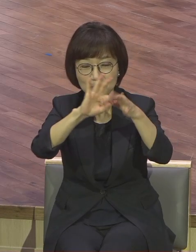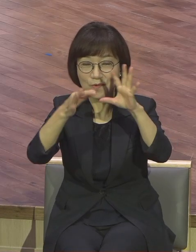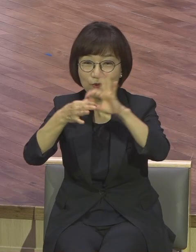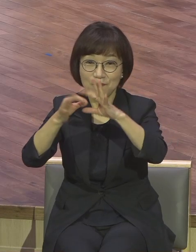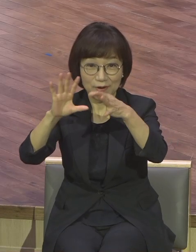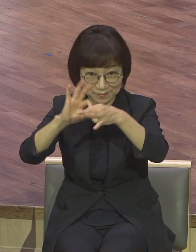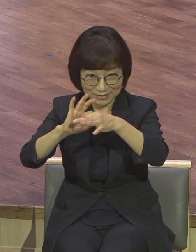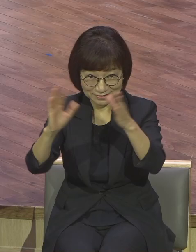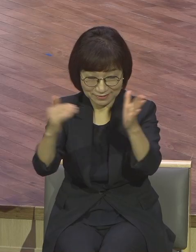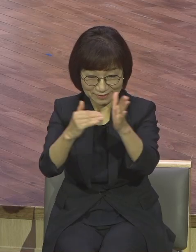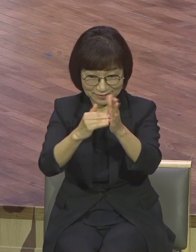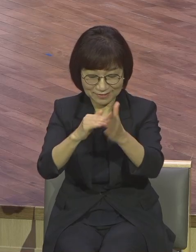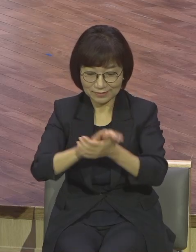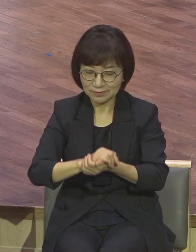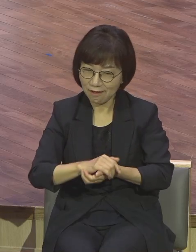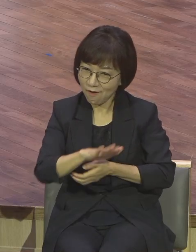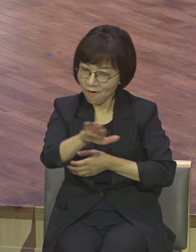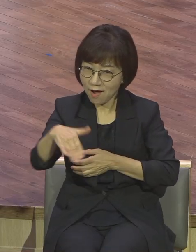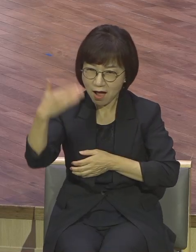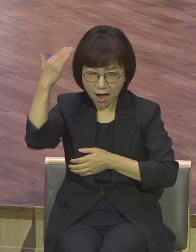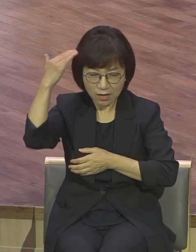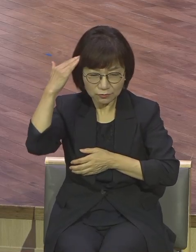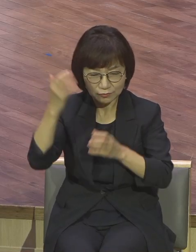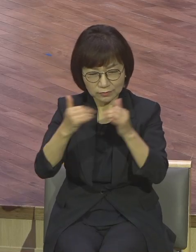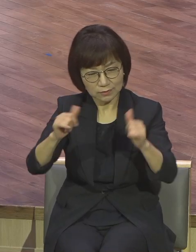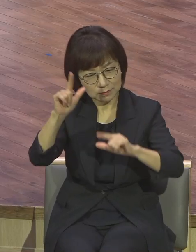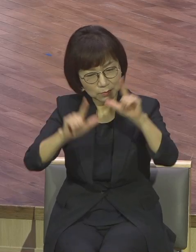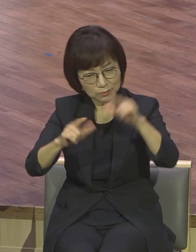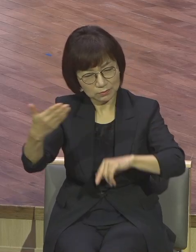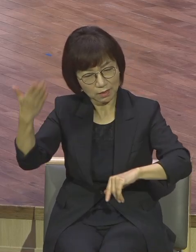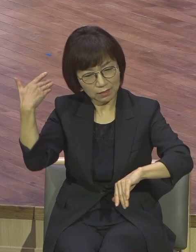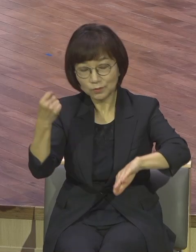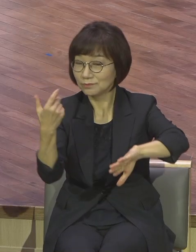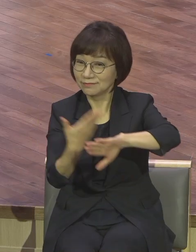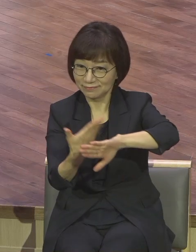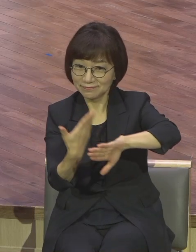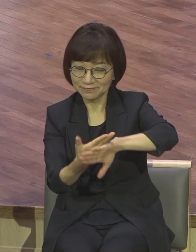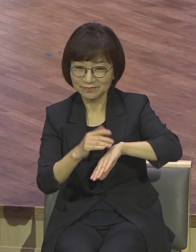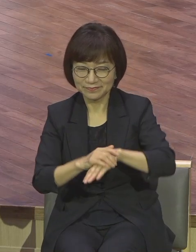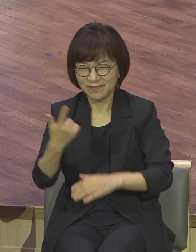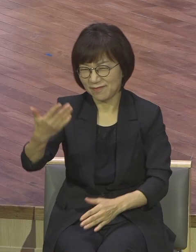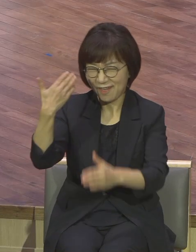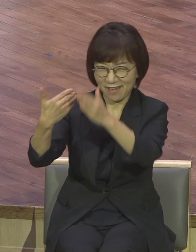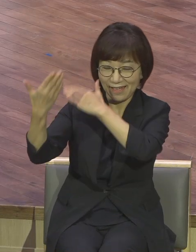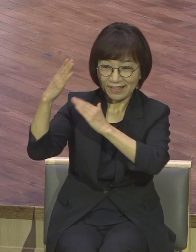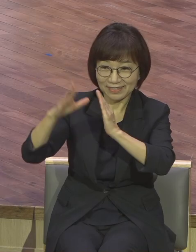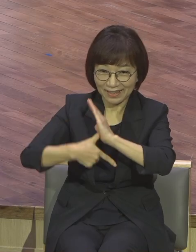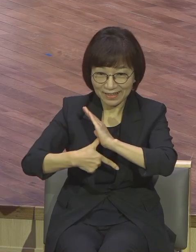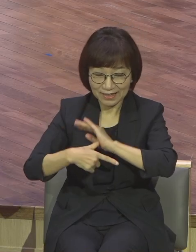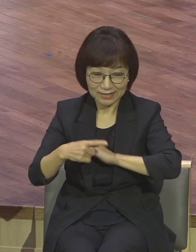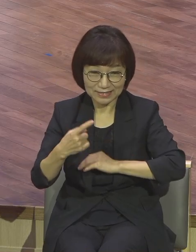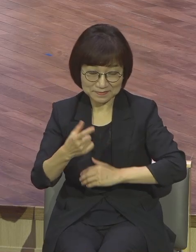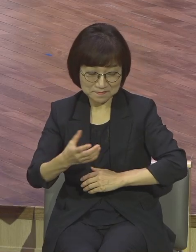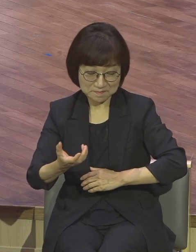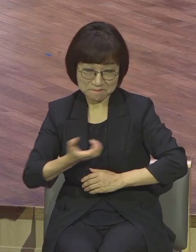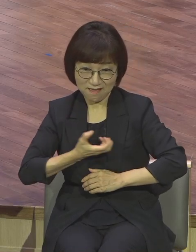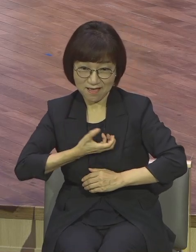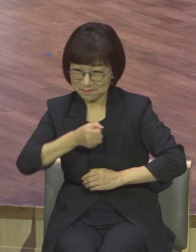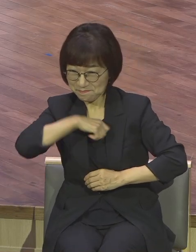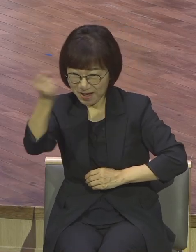예전과는 수준이 많이 달라졌어요 과거에는 메달을 따지 못한 선수들은